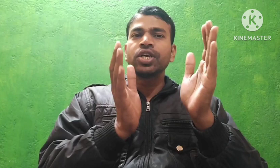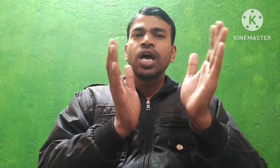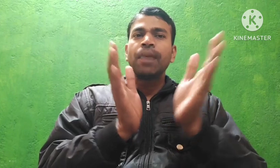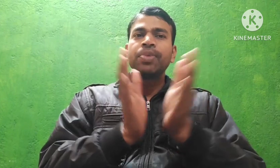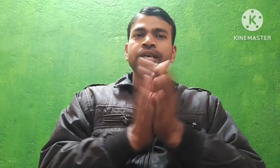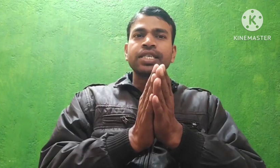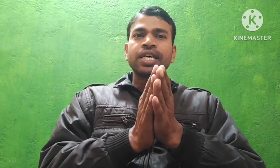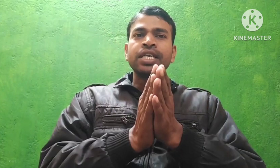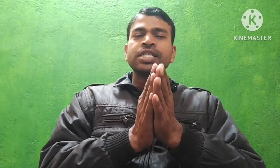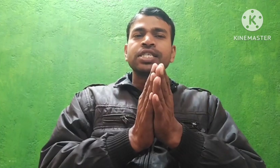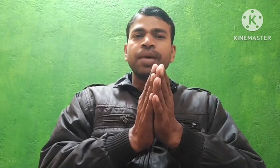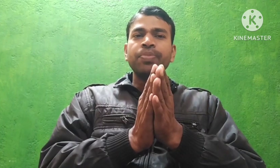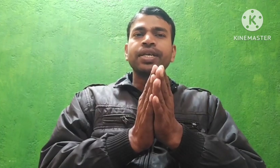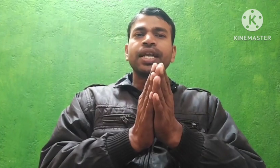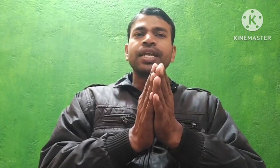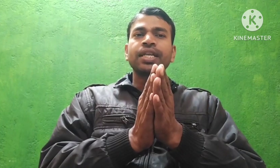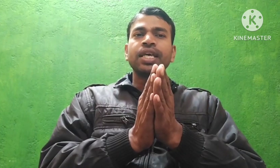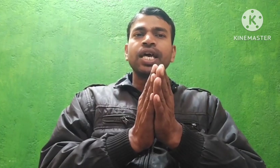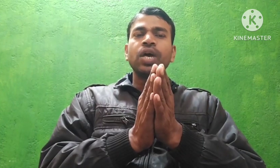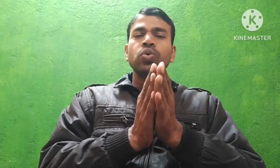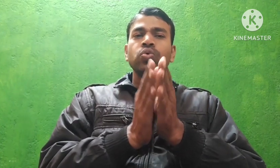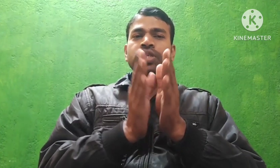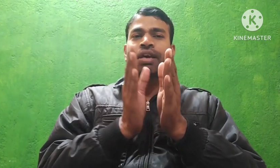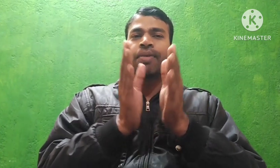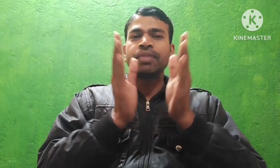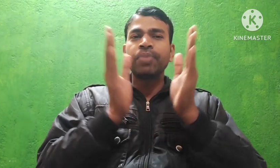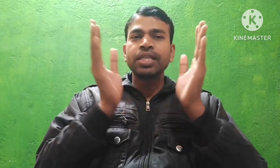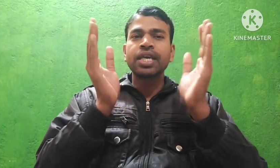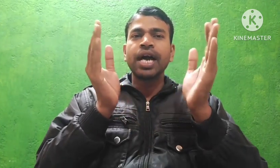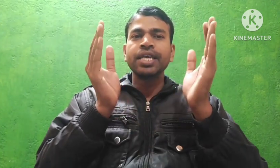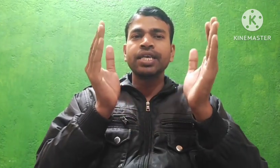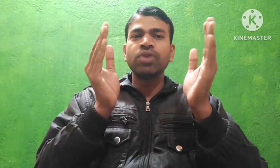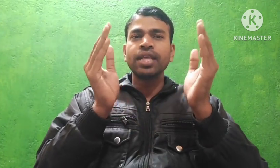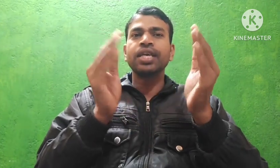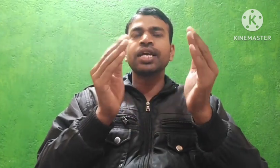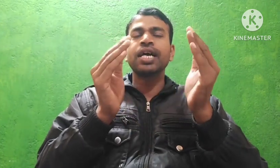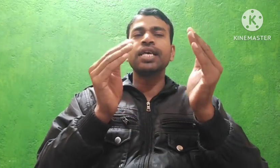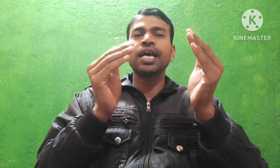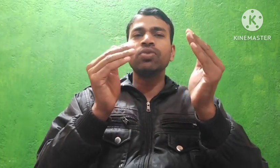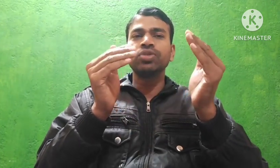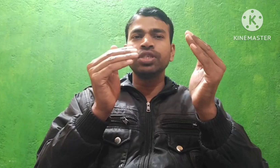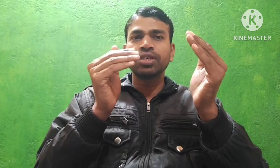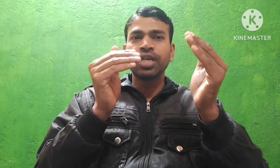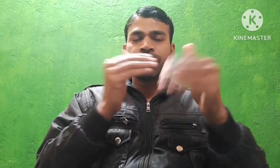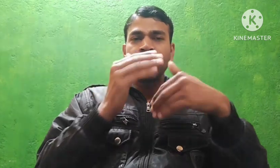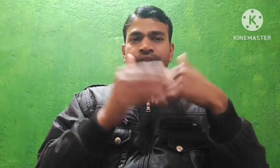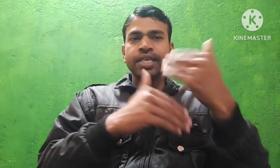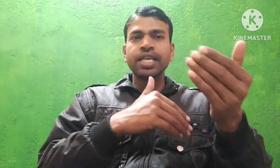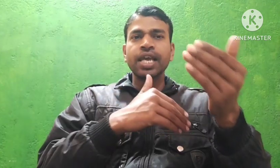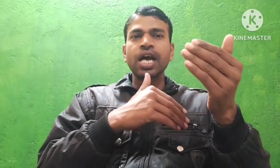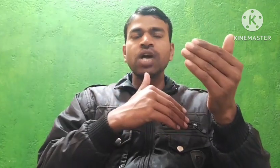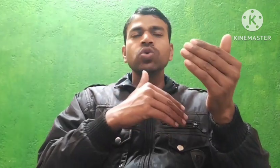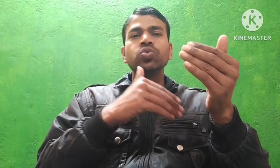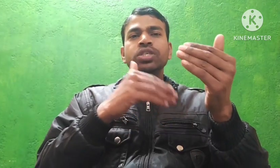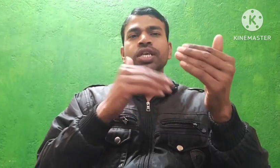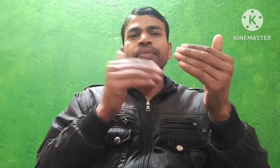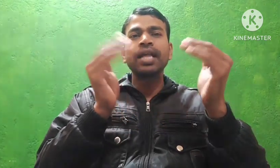अप्लिकेशन सम्मिट कर सकते हैं उसके बाद पर अधिकारी की द्वारा देखा जाएगा उचित करवाई किया जाएगा उसके बाद